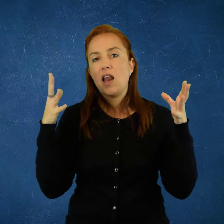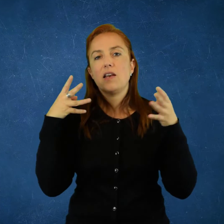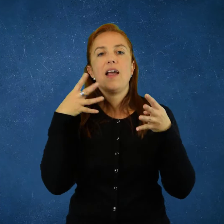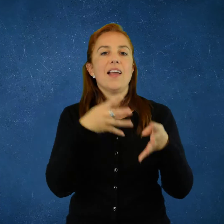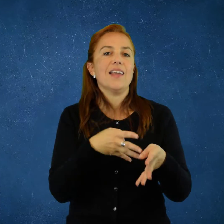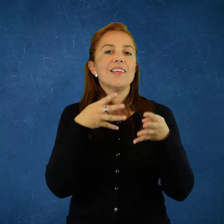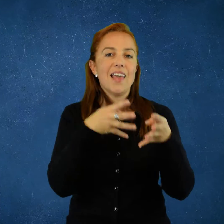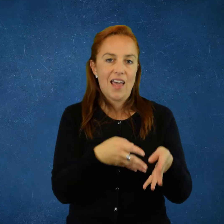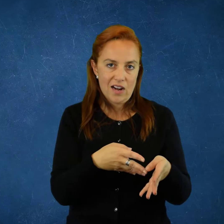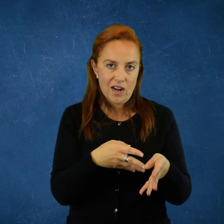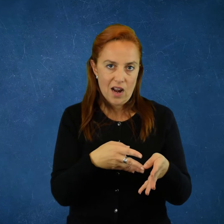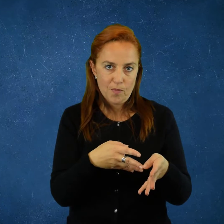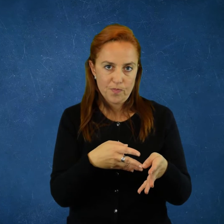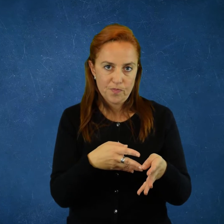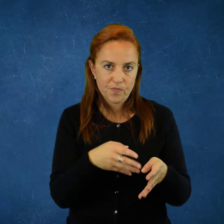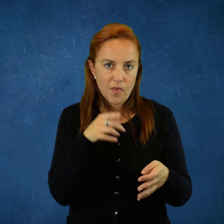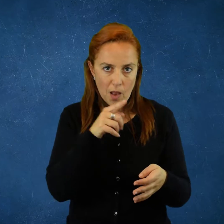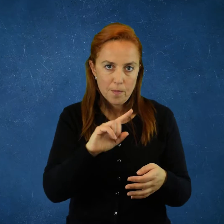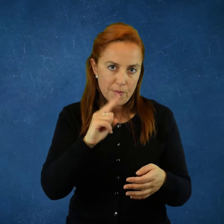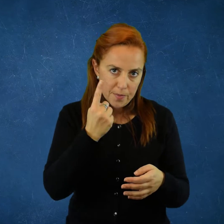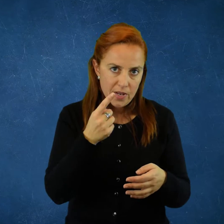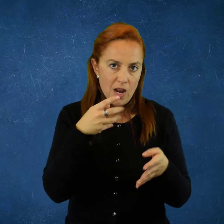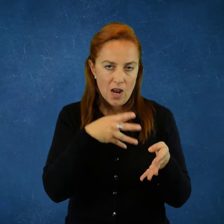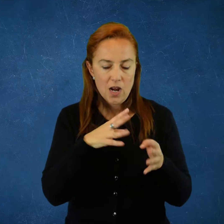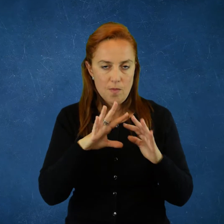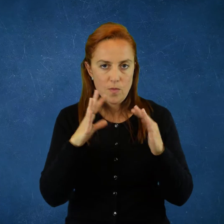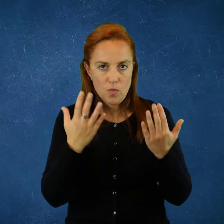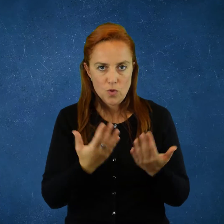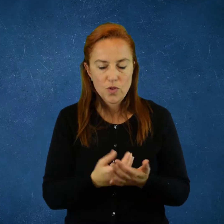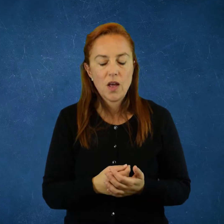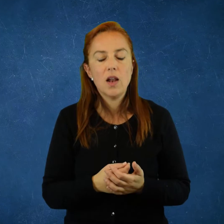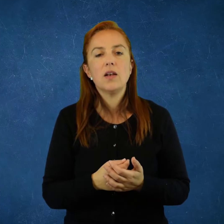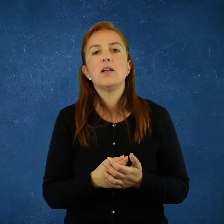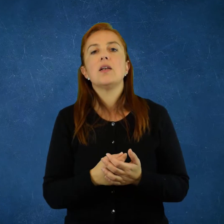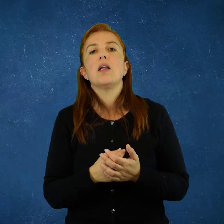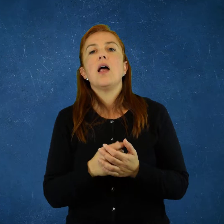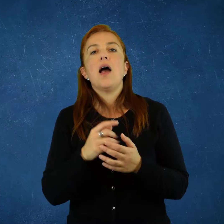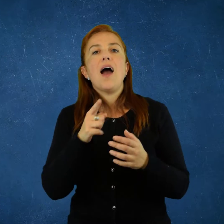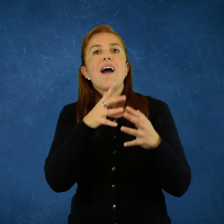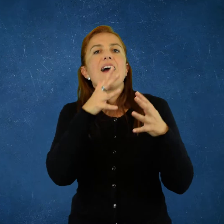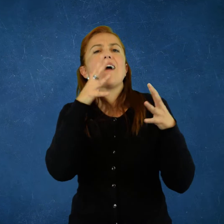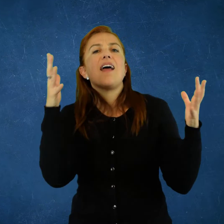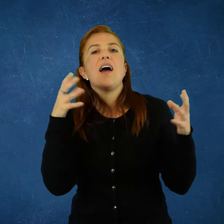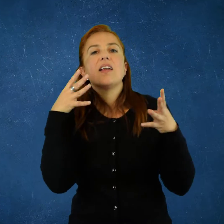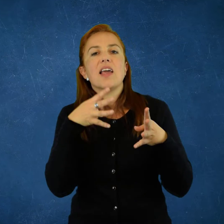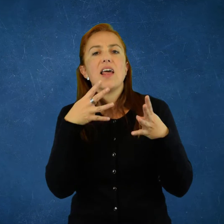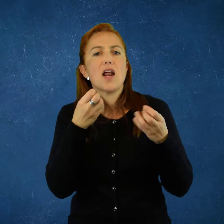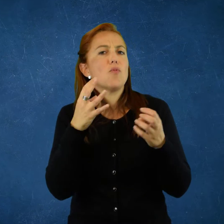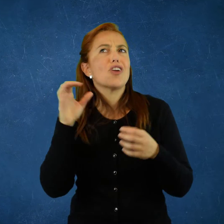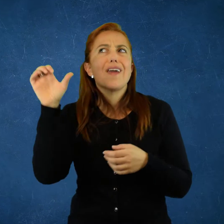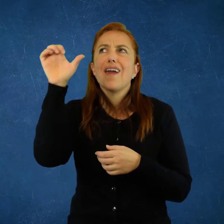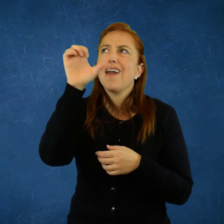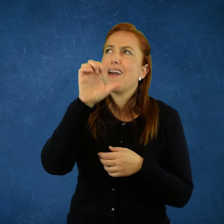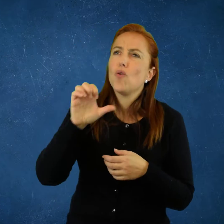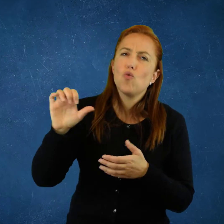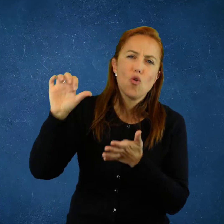se le llamó la Gran Guerra, porque si no hay segunda no puede llamarse primera. Con el paso del tiempo le quedó el nombre de primera. Pero la Gran